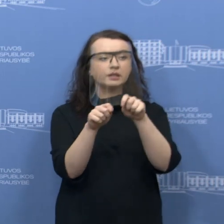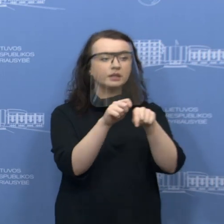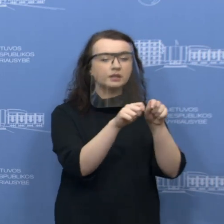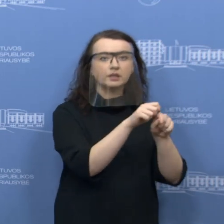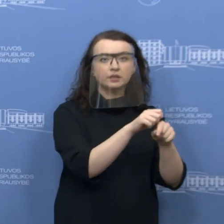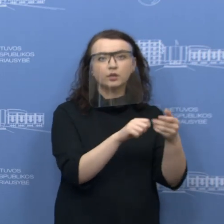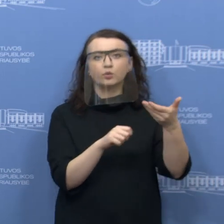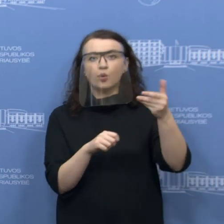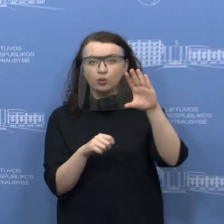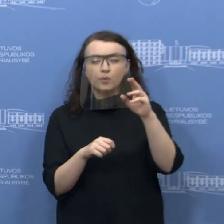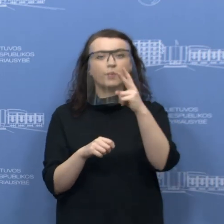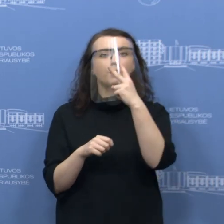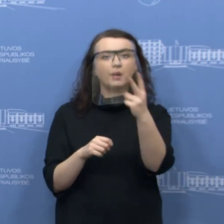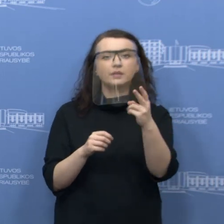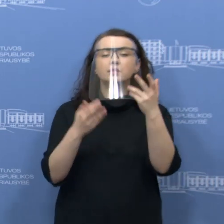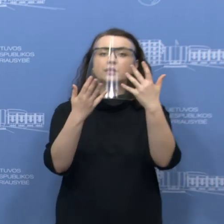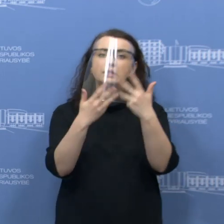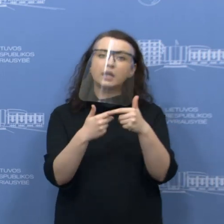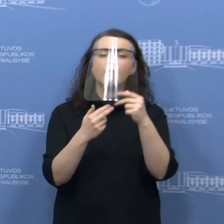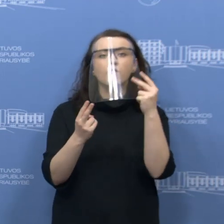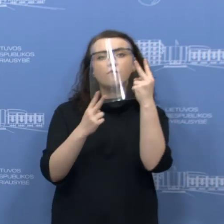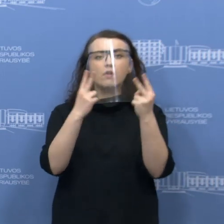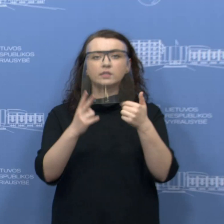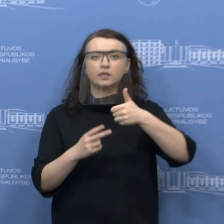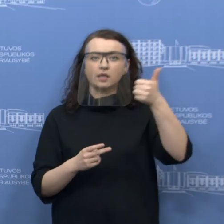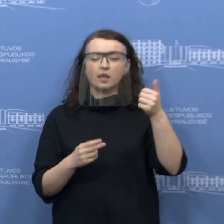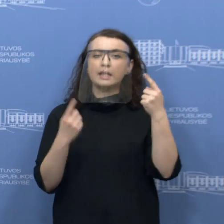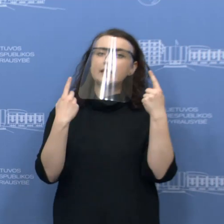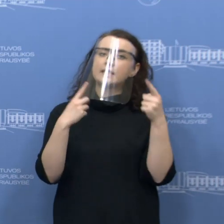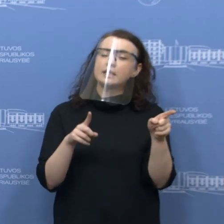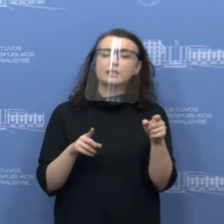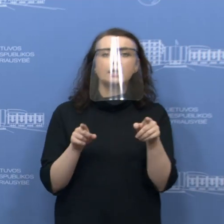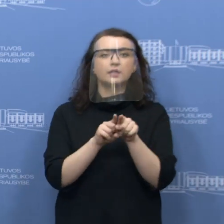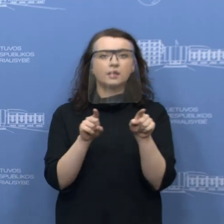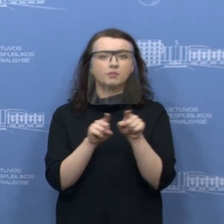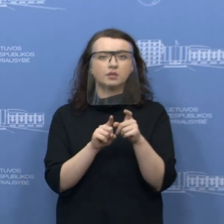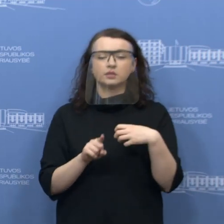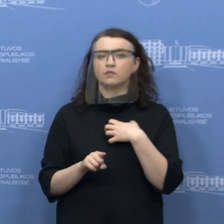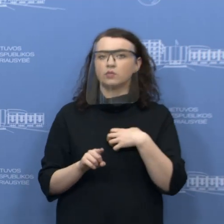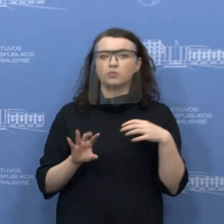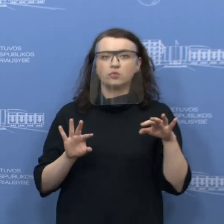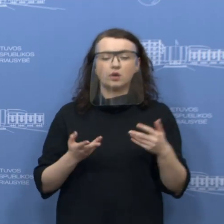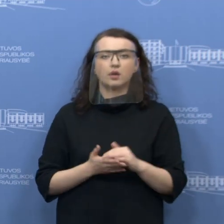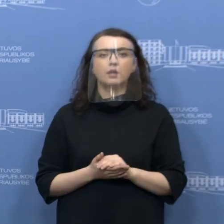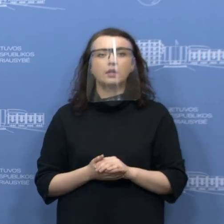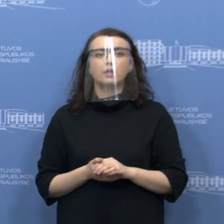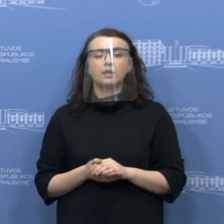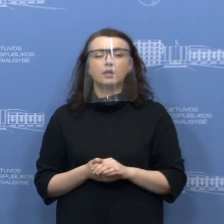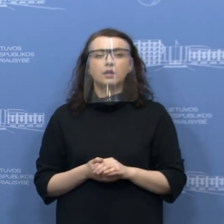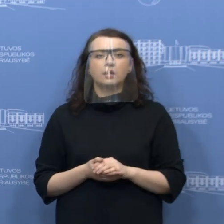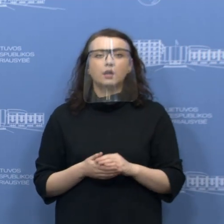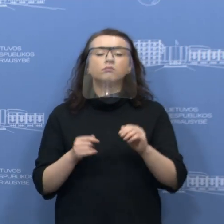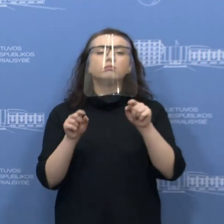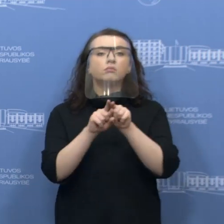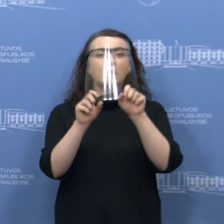nėra COVID-19, tai matysime geresnį vaizdą. Kitas dalykas, turbūt galėsime daug